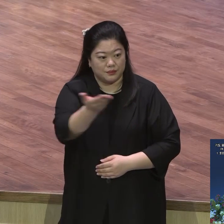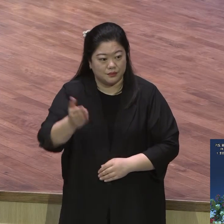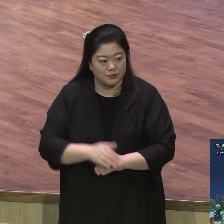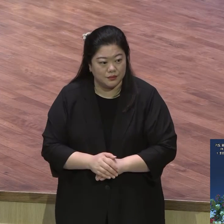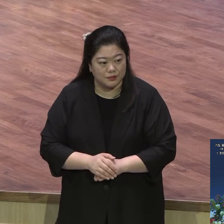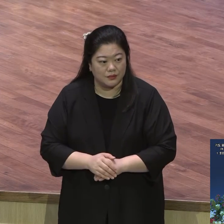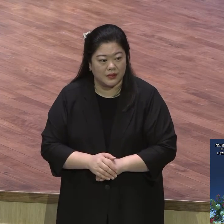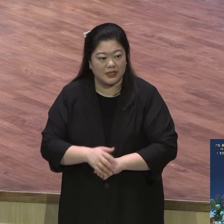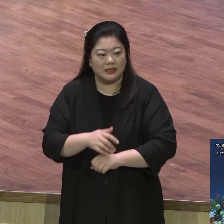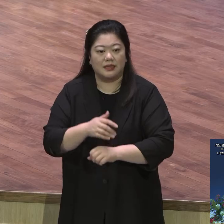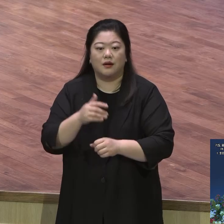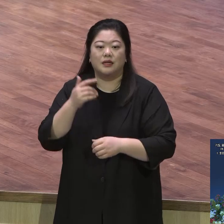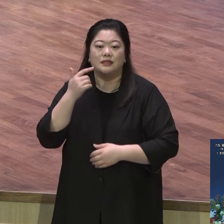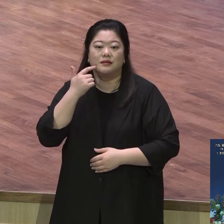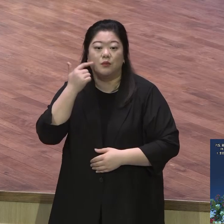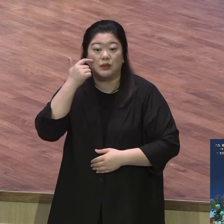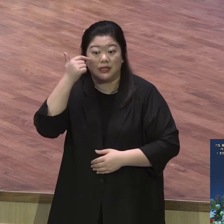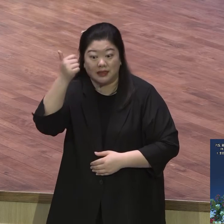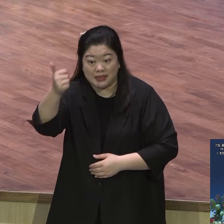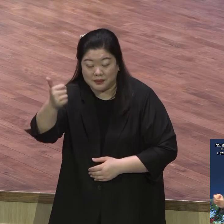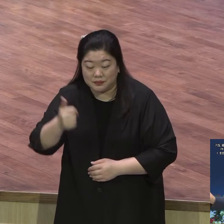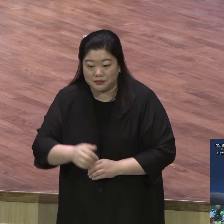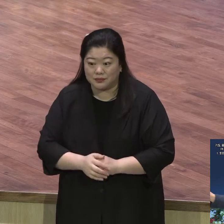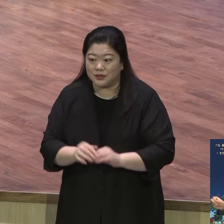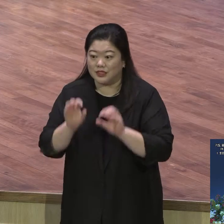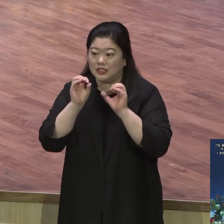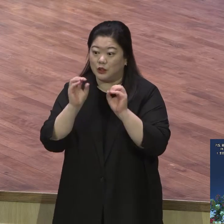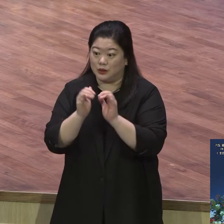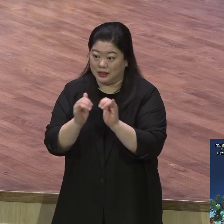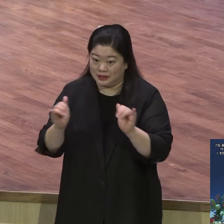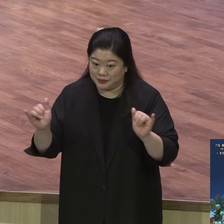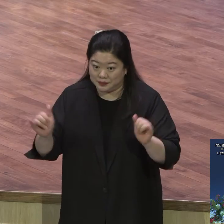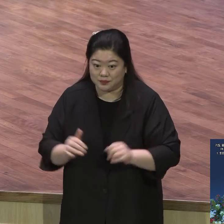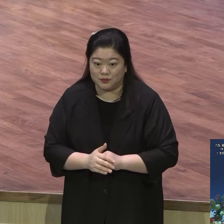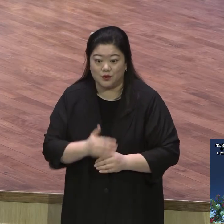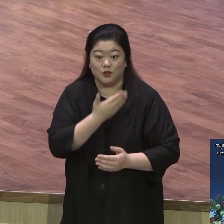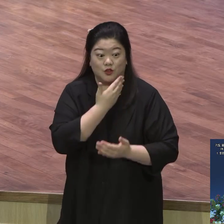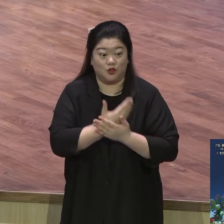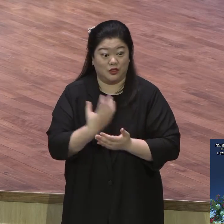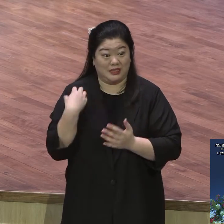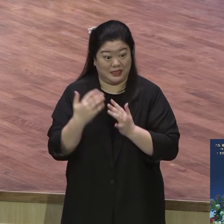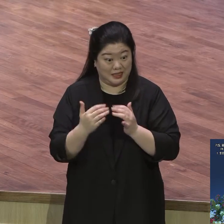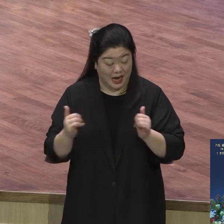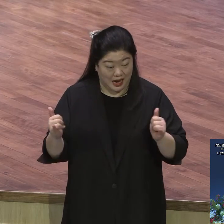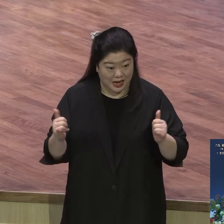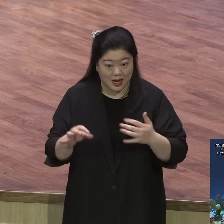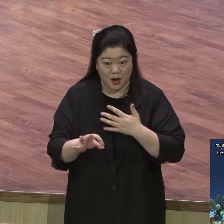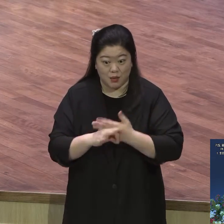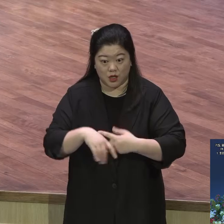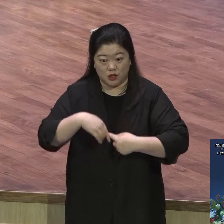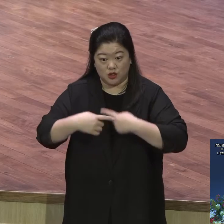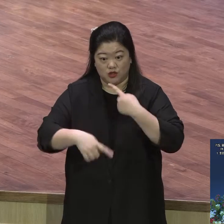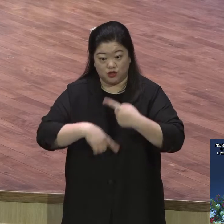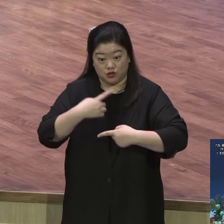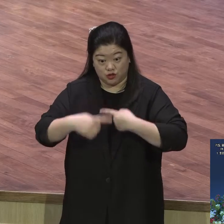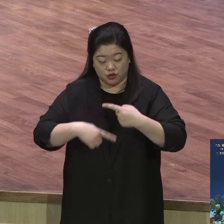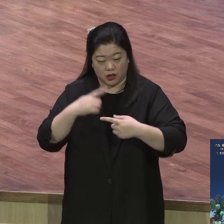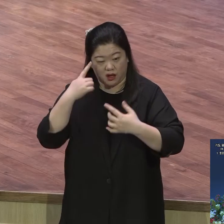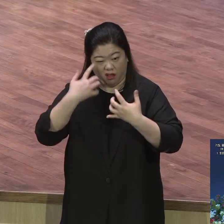되면 잠꼬대하듯이 쭉 나올 수 있는 그런 기도 제목 딱 기도 문을 딱 가지고 있어야